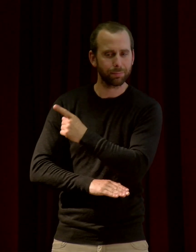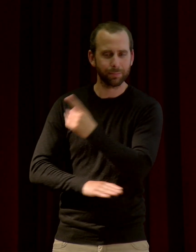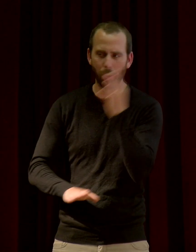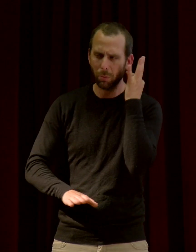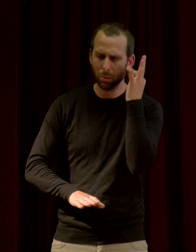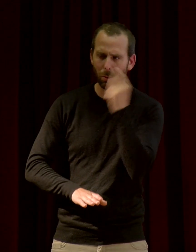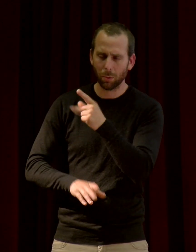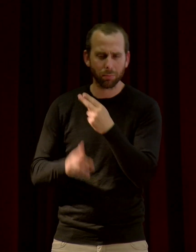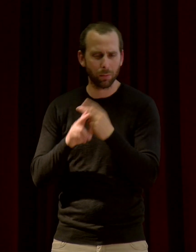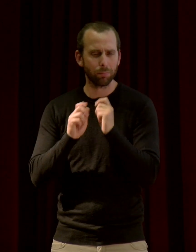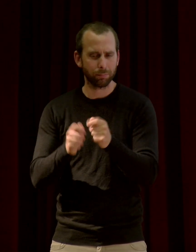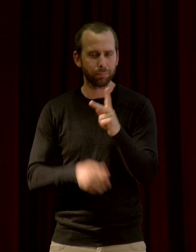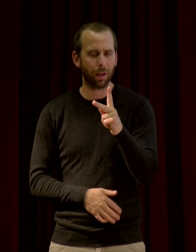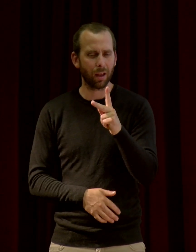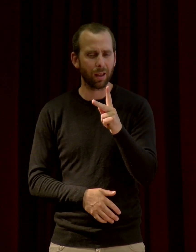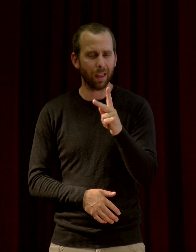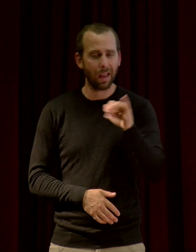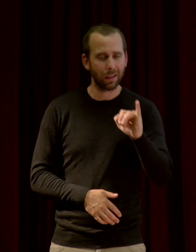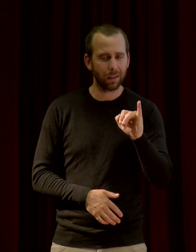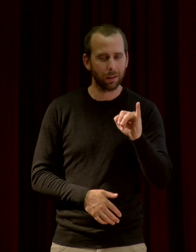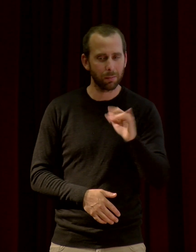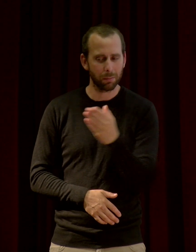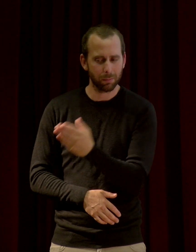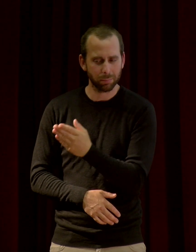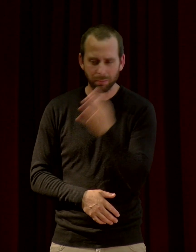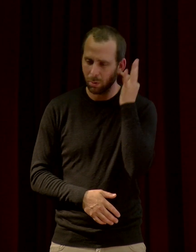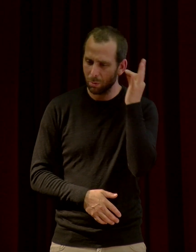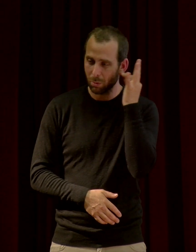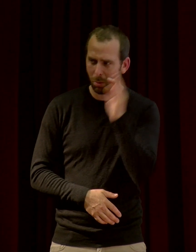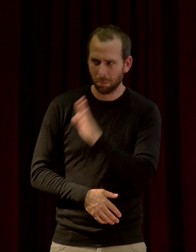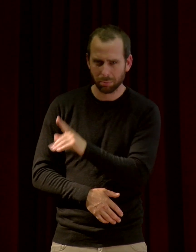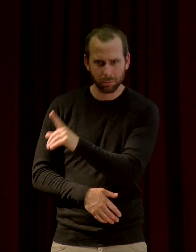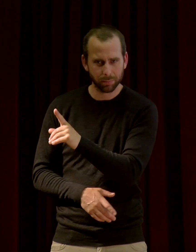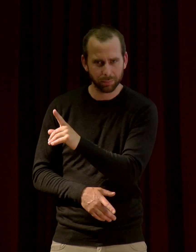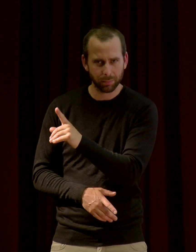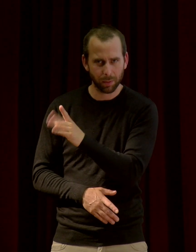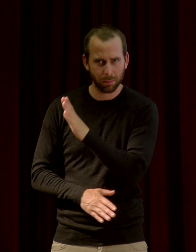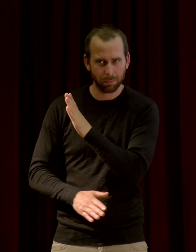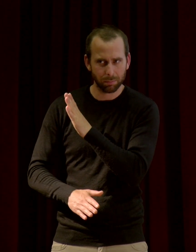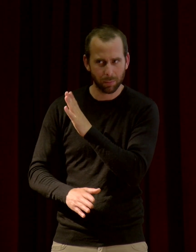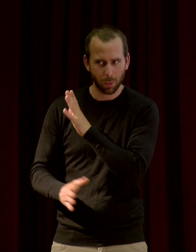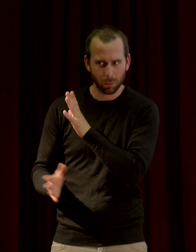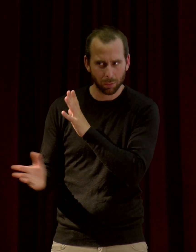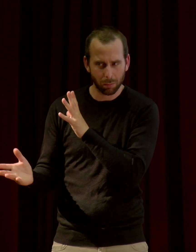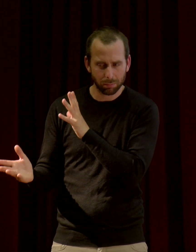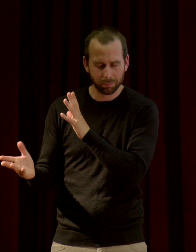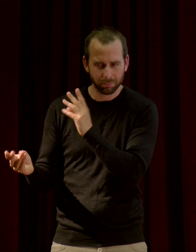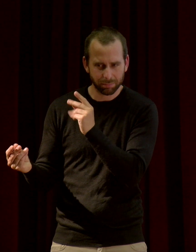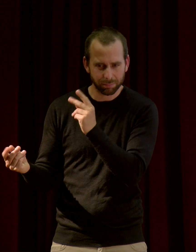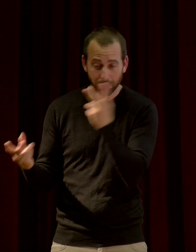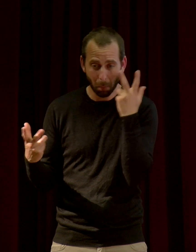CAI, il a pour capacité justement de paralyser l'adversaire pendant un laps de temps